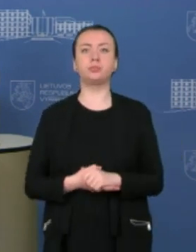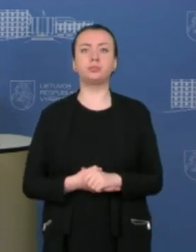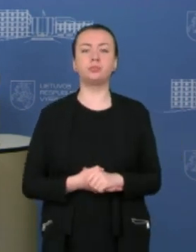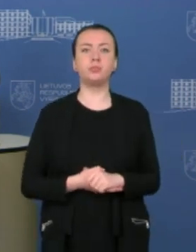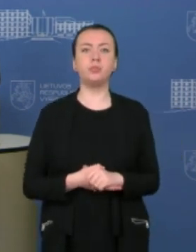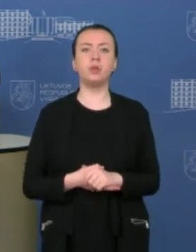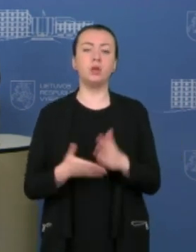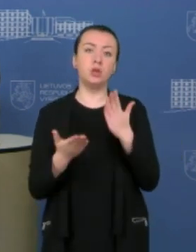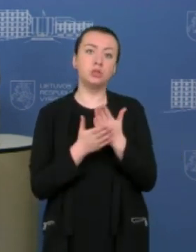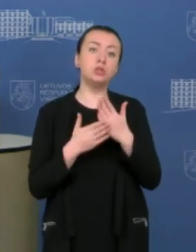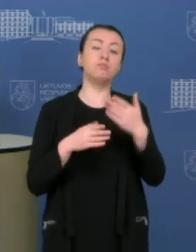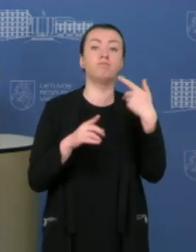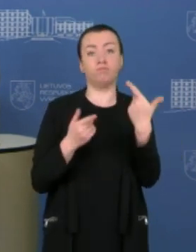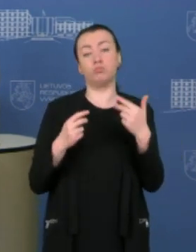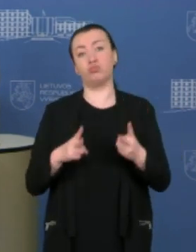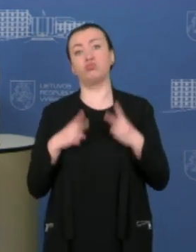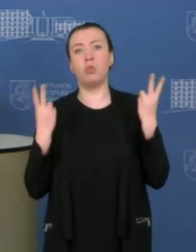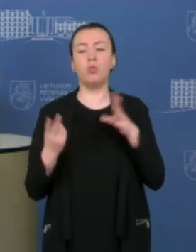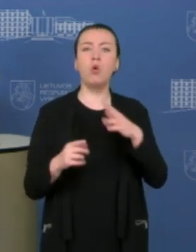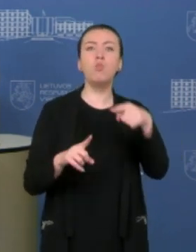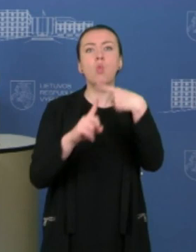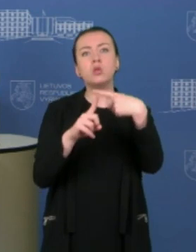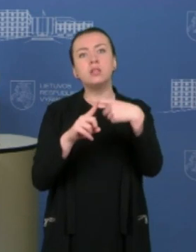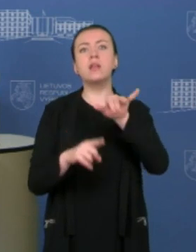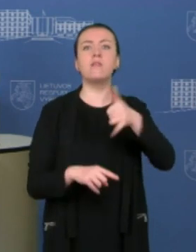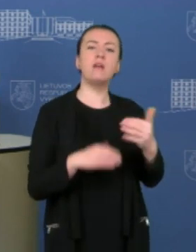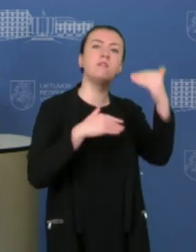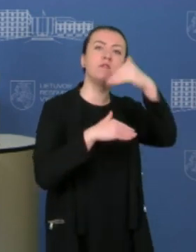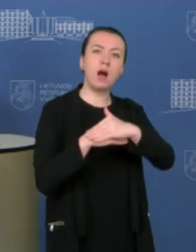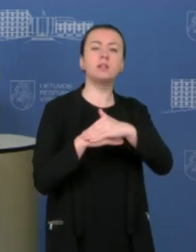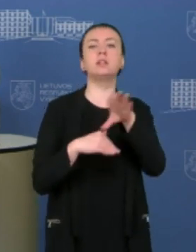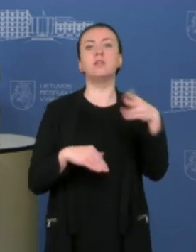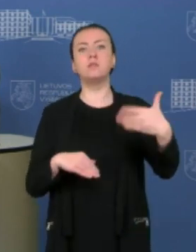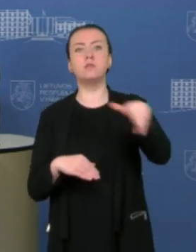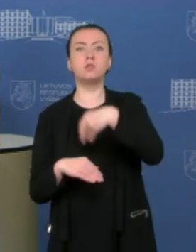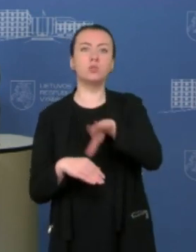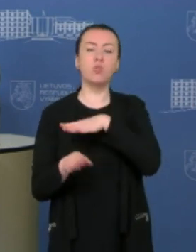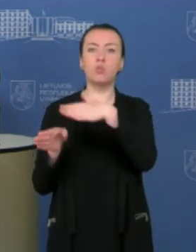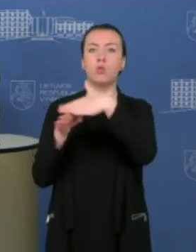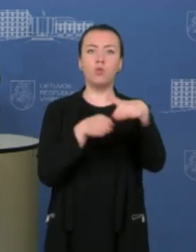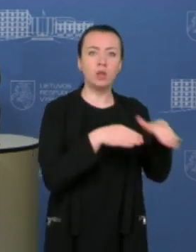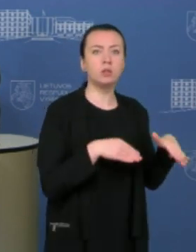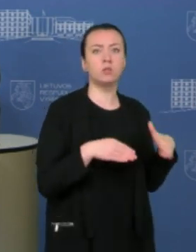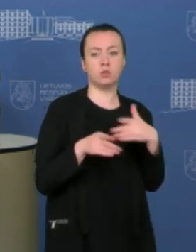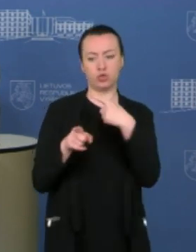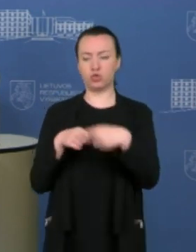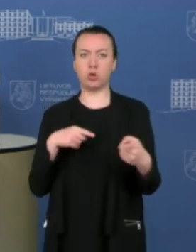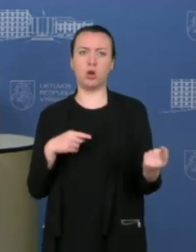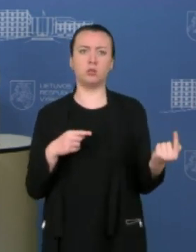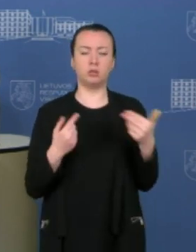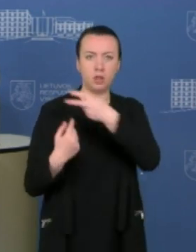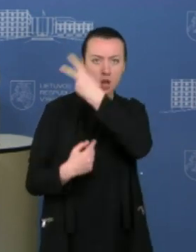Labai yra smagu, kad buvo labai pozityviai vertintas pats faktas, kad viskas buvo vykdoma vienu metu, kad